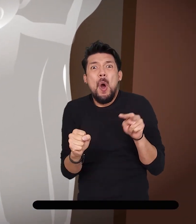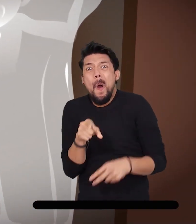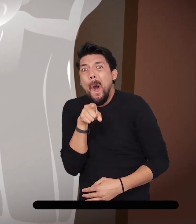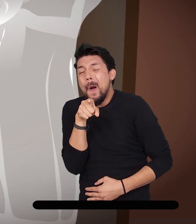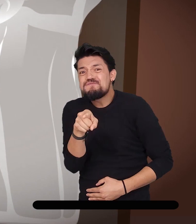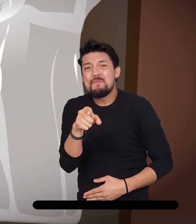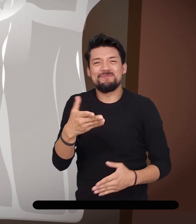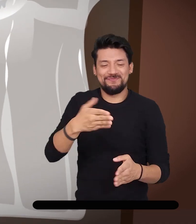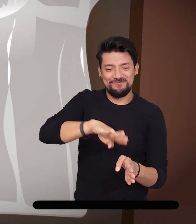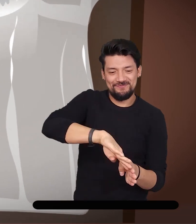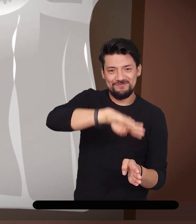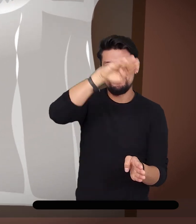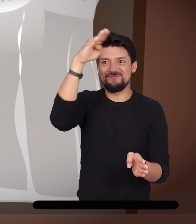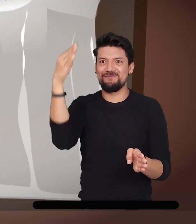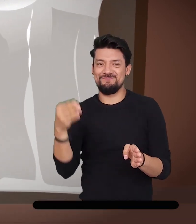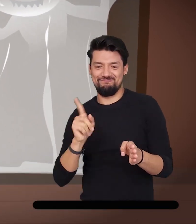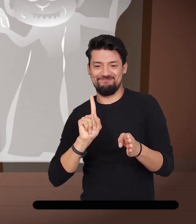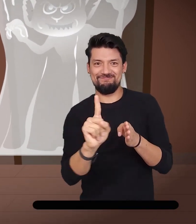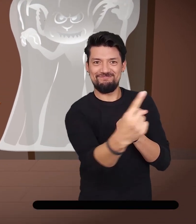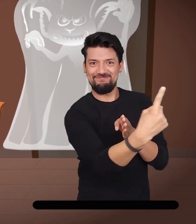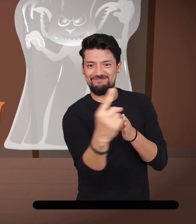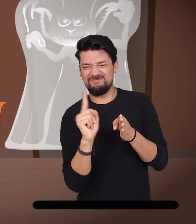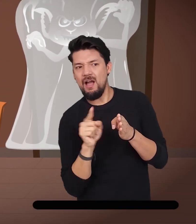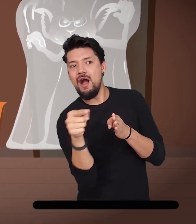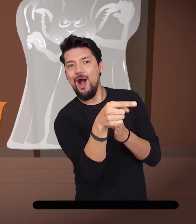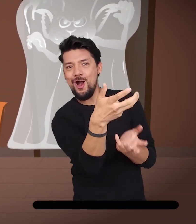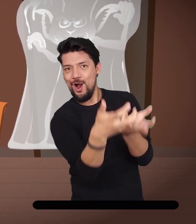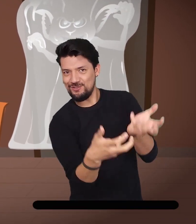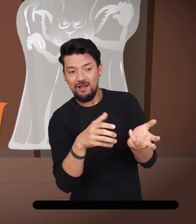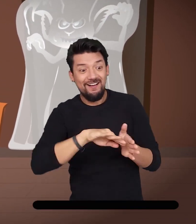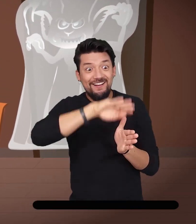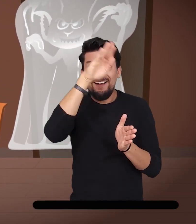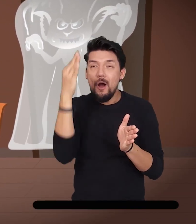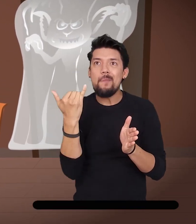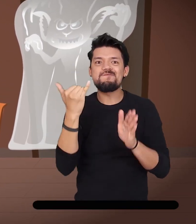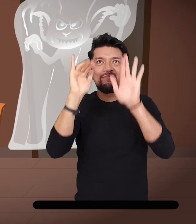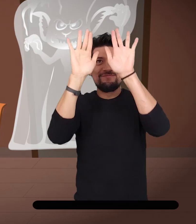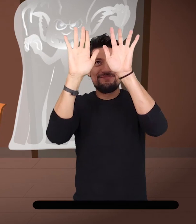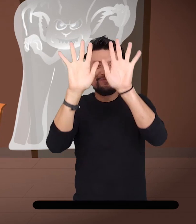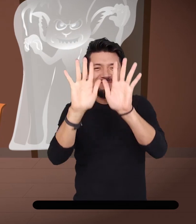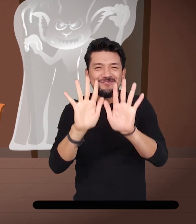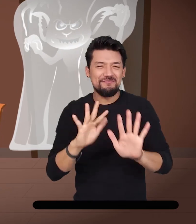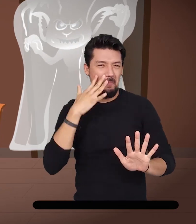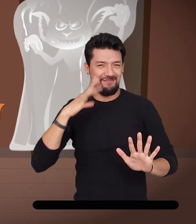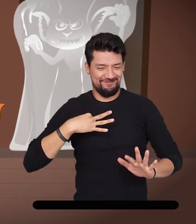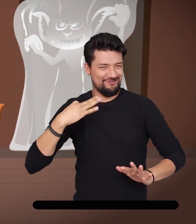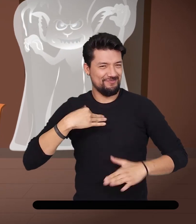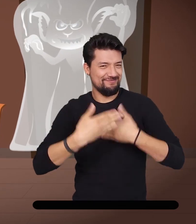Sentían pánico al ver que algo se movía entre las cortinas del marco que conectaban con la cocina.